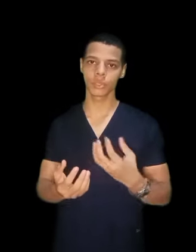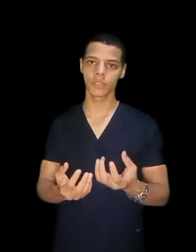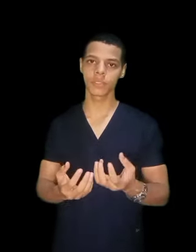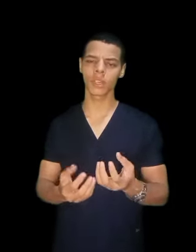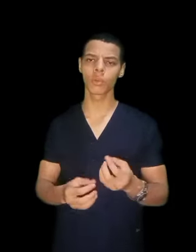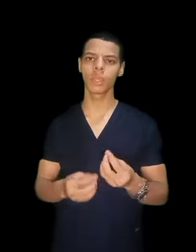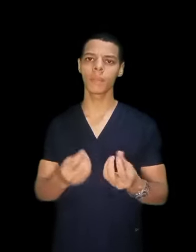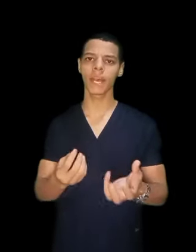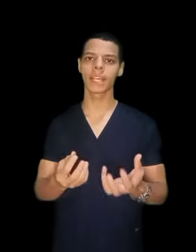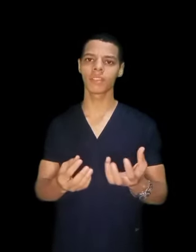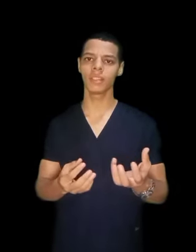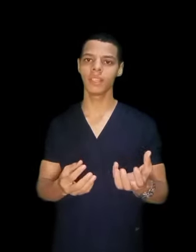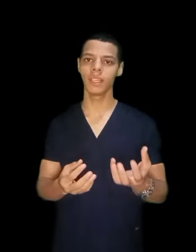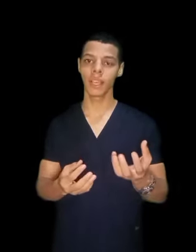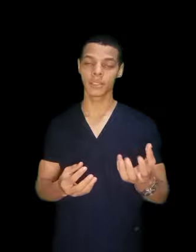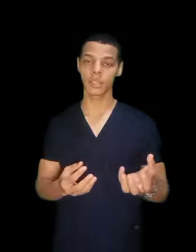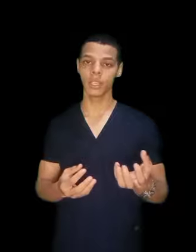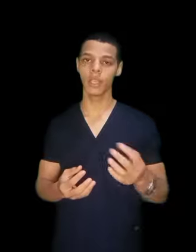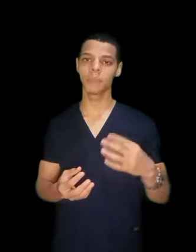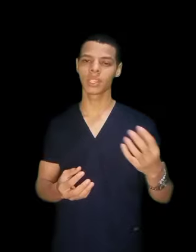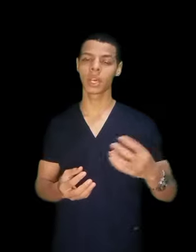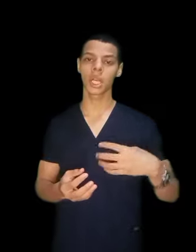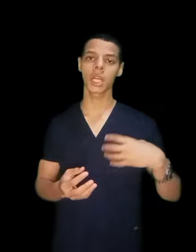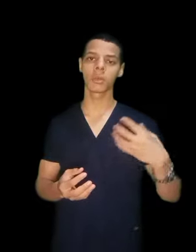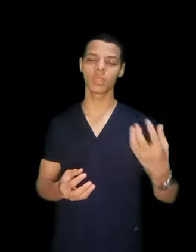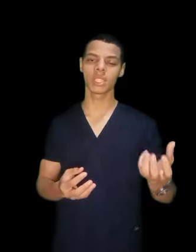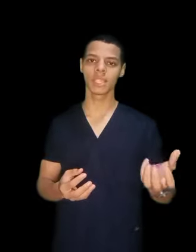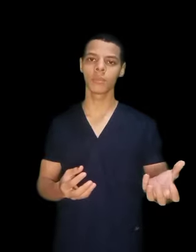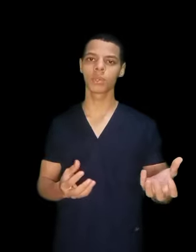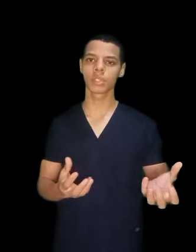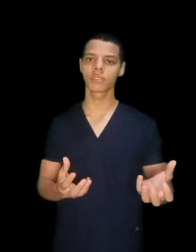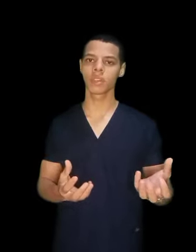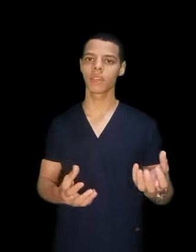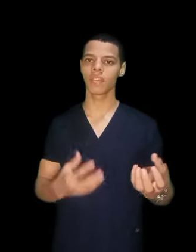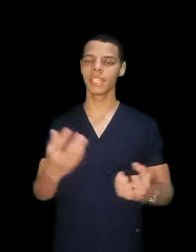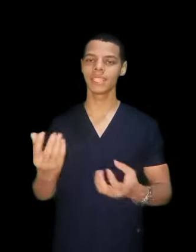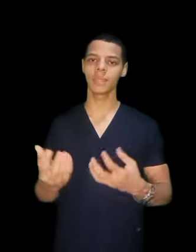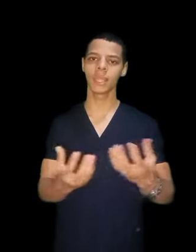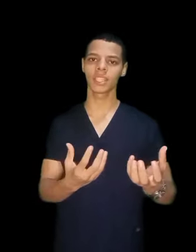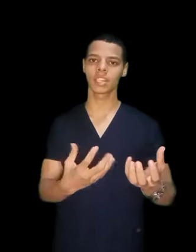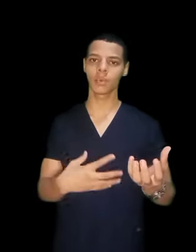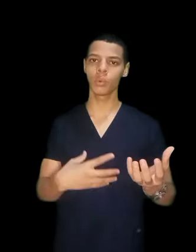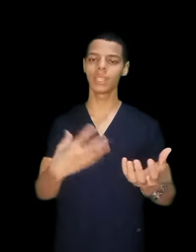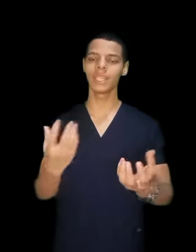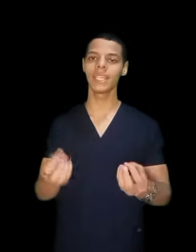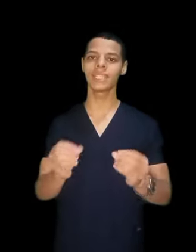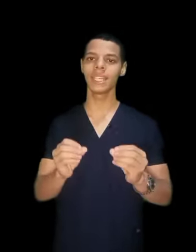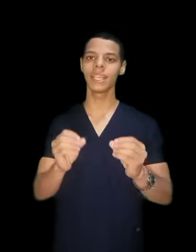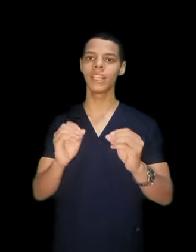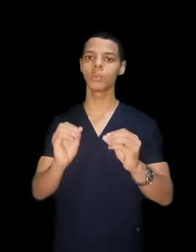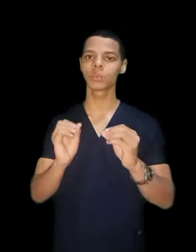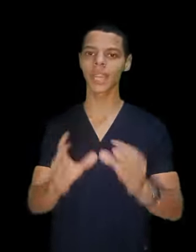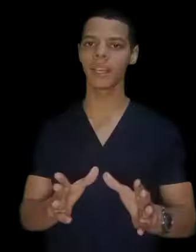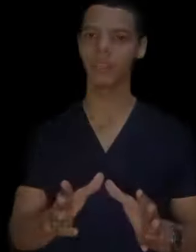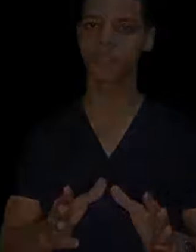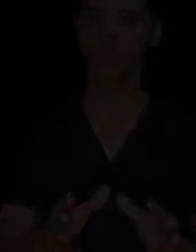وظفتك ومعهد فني صحي بتتخرج وتستلم وظفتك فالاثنين بيتشافوا ان الاثنين ليهم تكليف